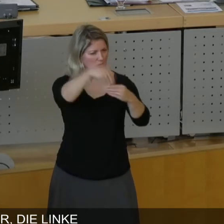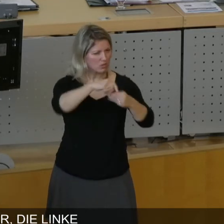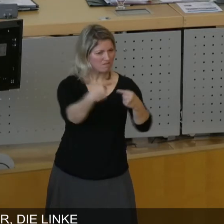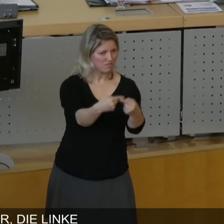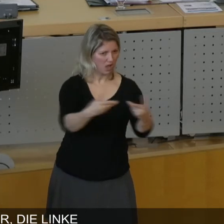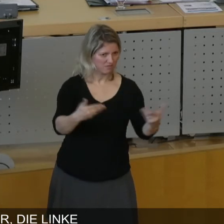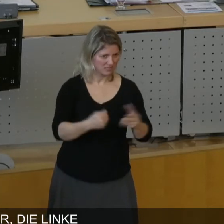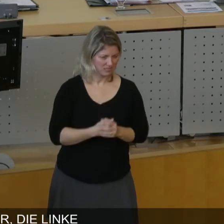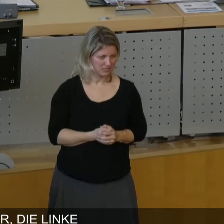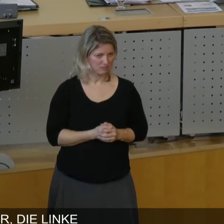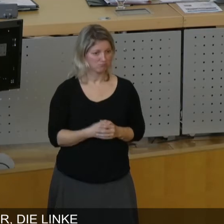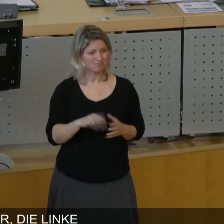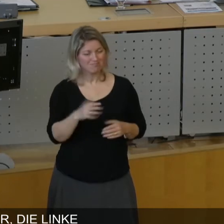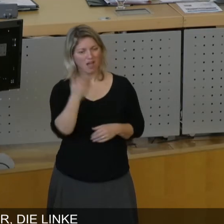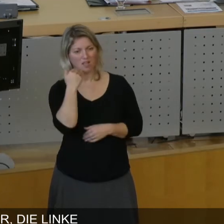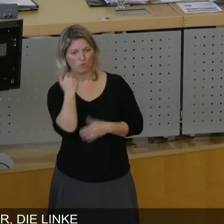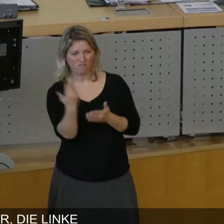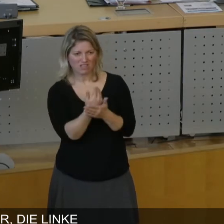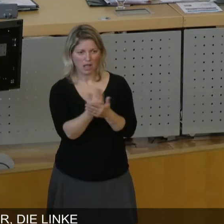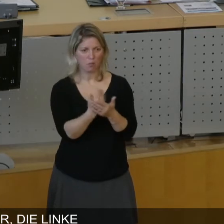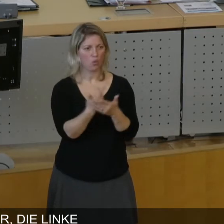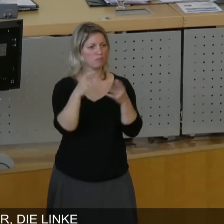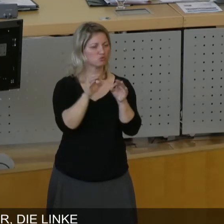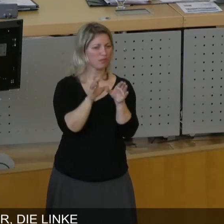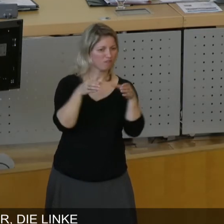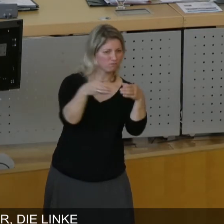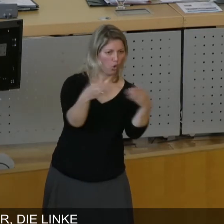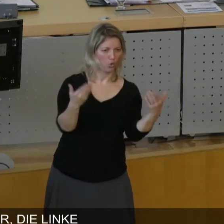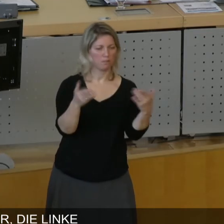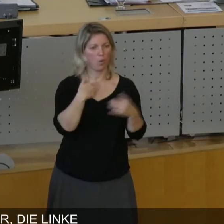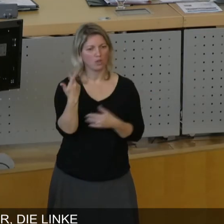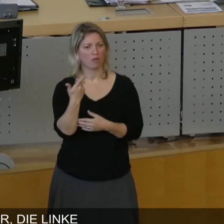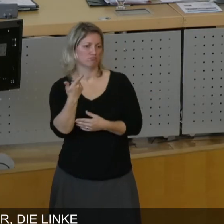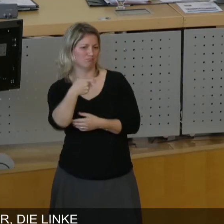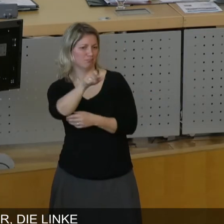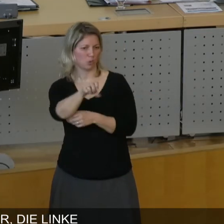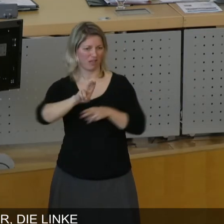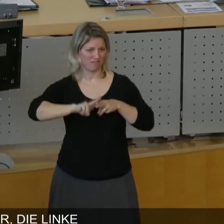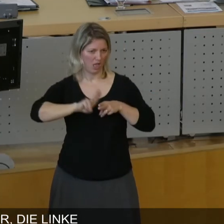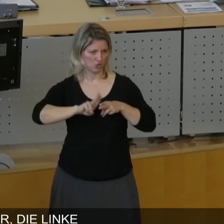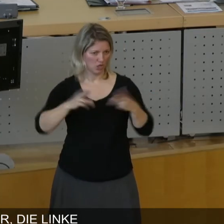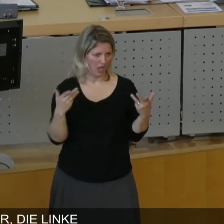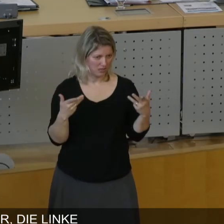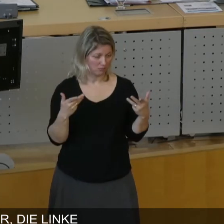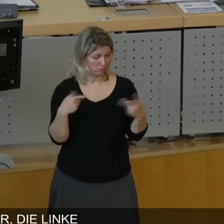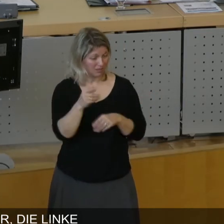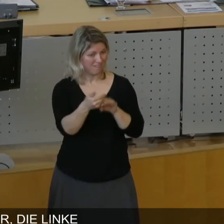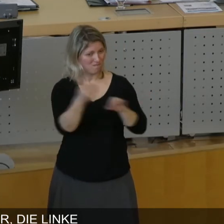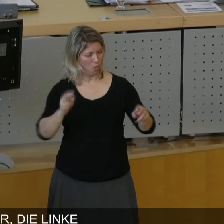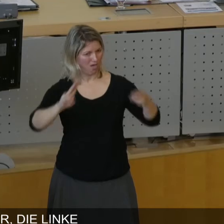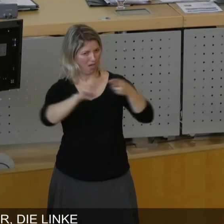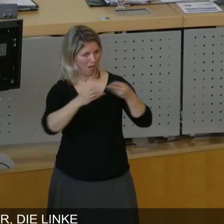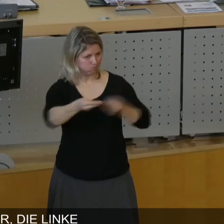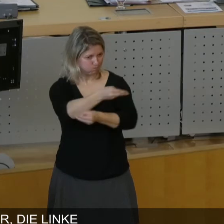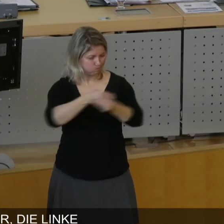Einwohnerversammlung oder ein Forum oder eine Bürgerwerkstatt, die kann schon stattfinden, lange